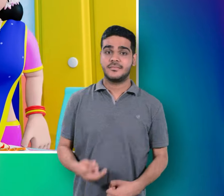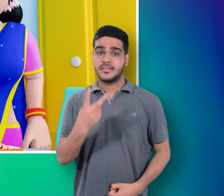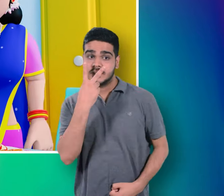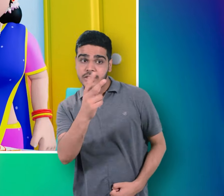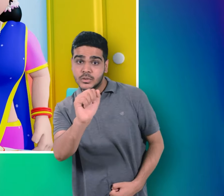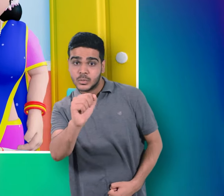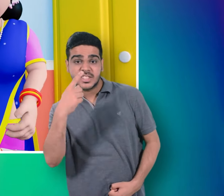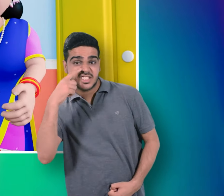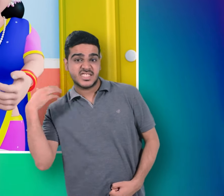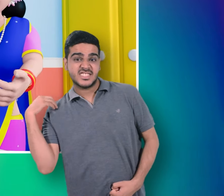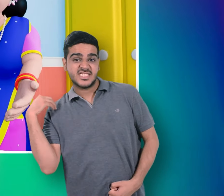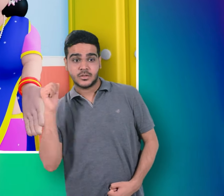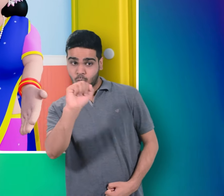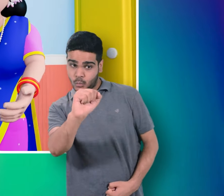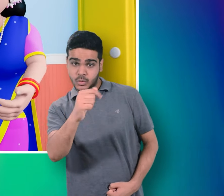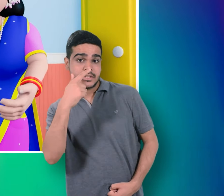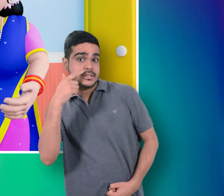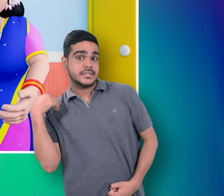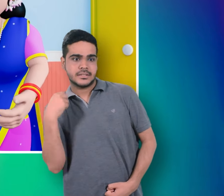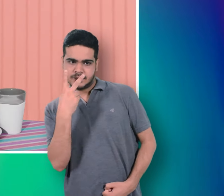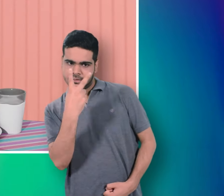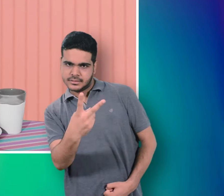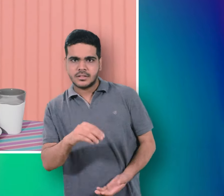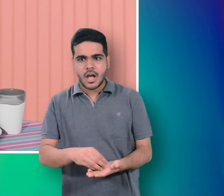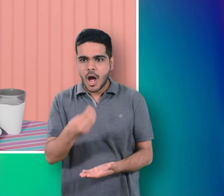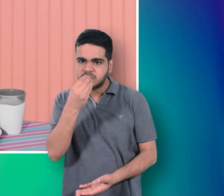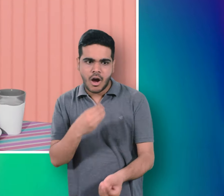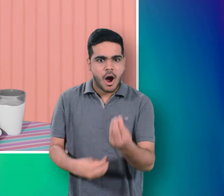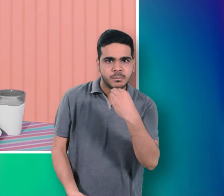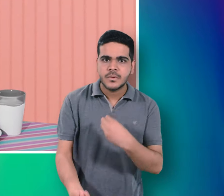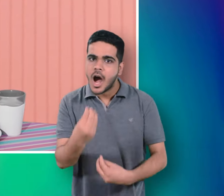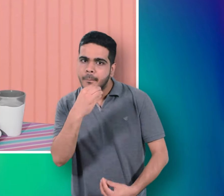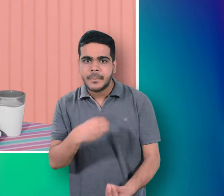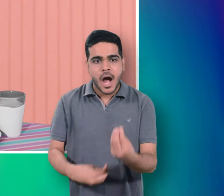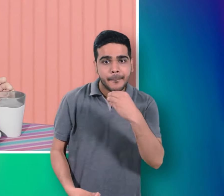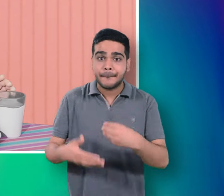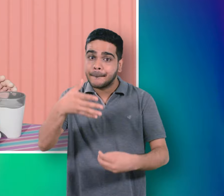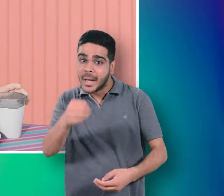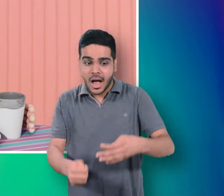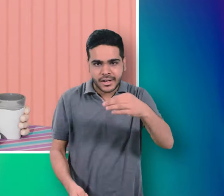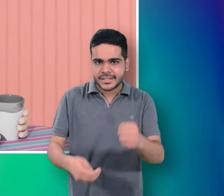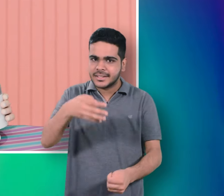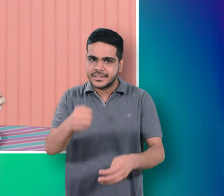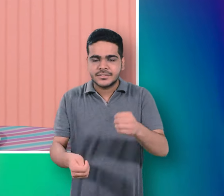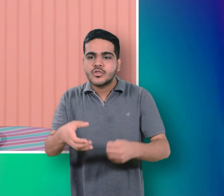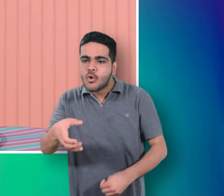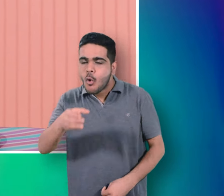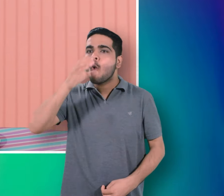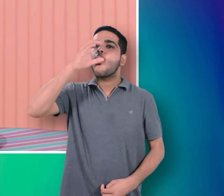देखो दी दी देखो दी दी कैसे खा रही दूद अपना